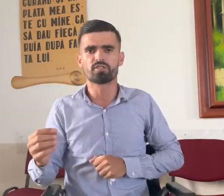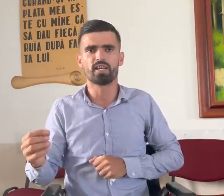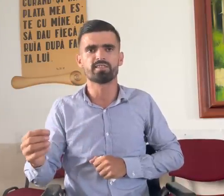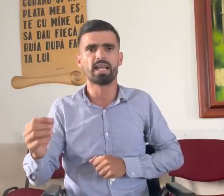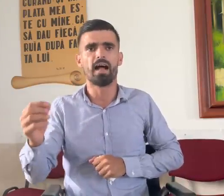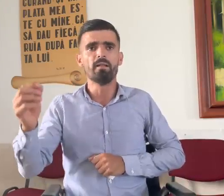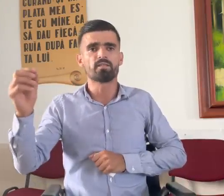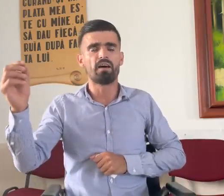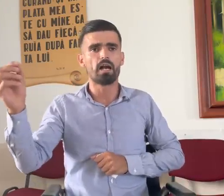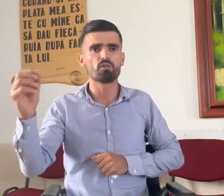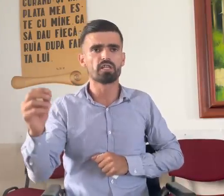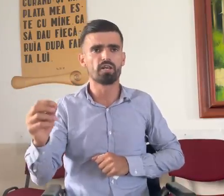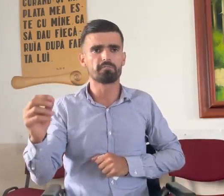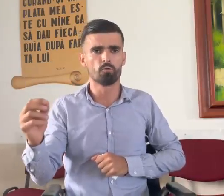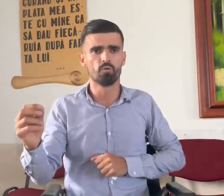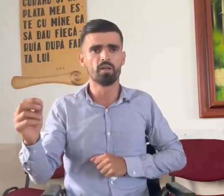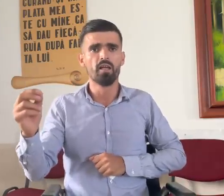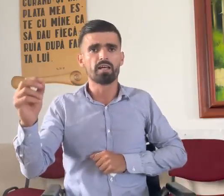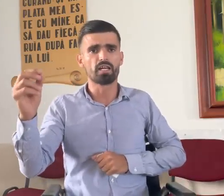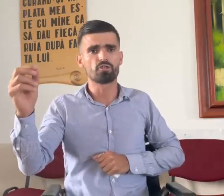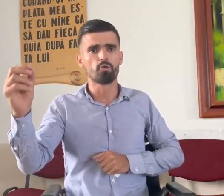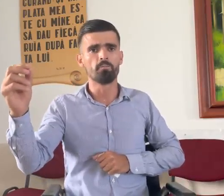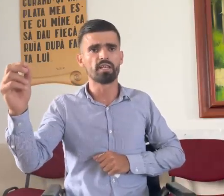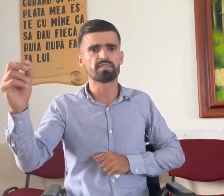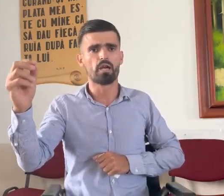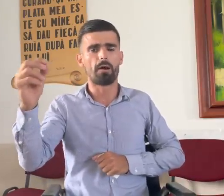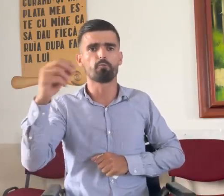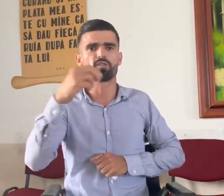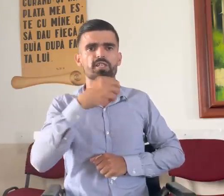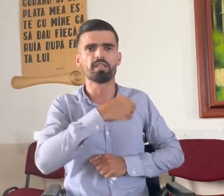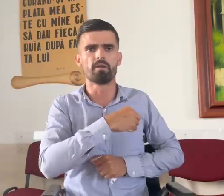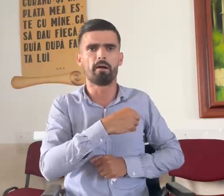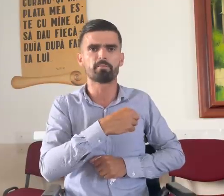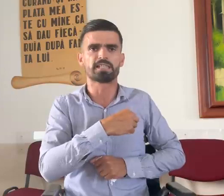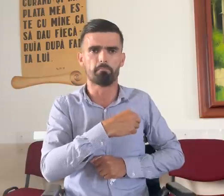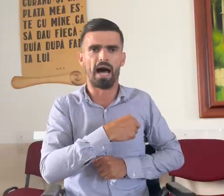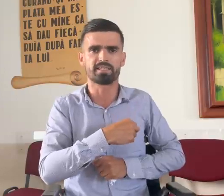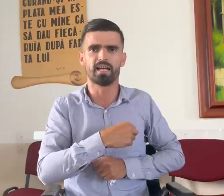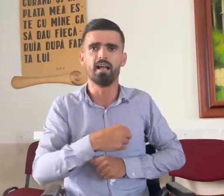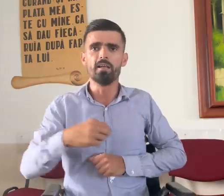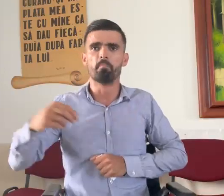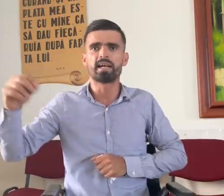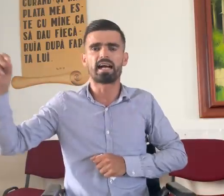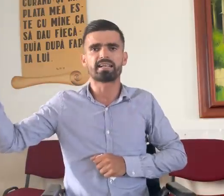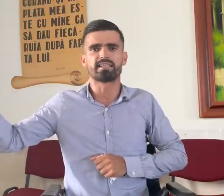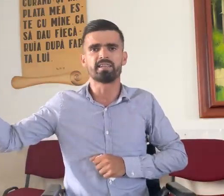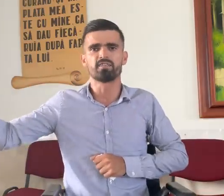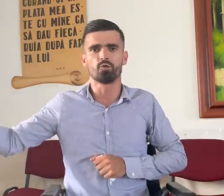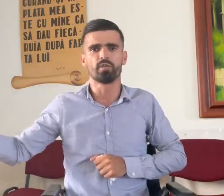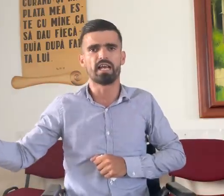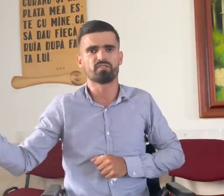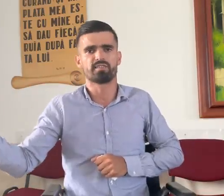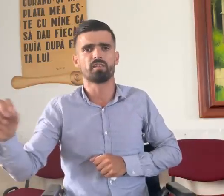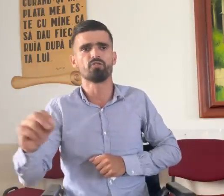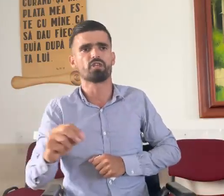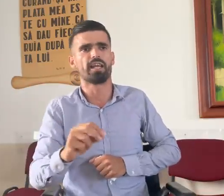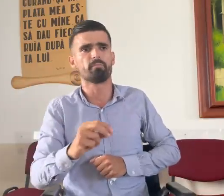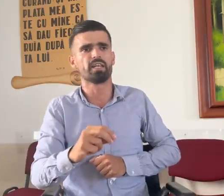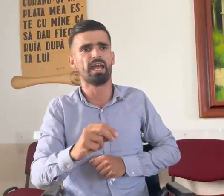acestea, dar vreau să vă spun căci Dumnezeu a pus inimii să bată, măcar că tensiunea și sângele în mine